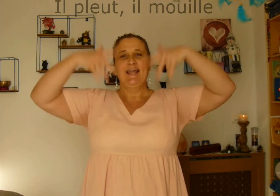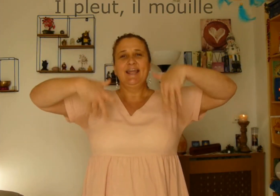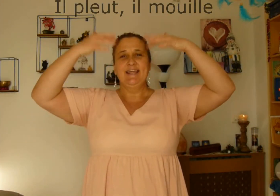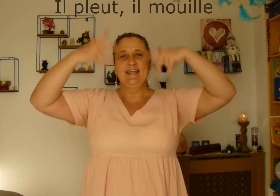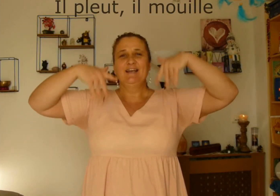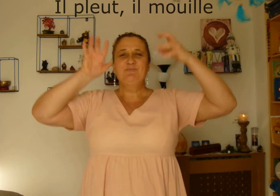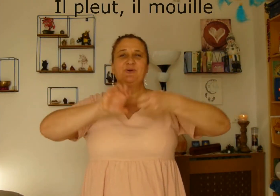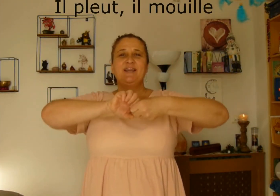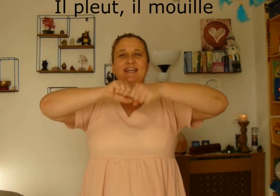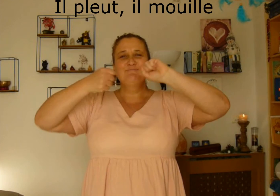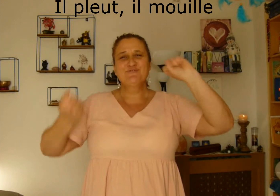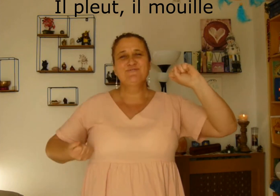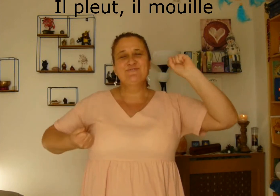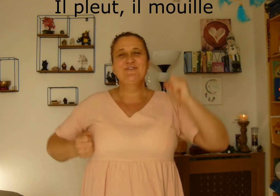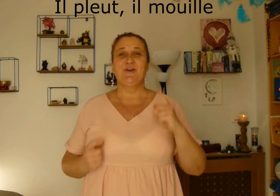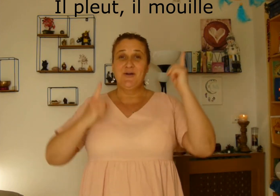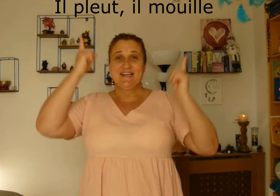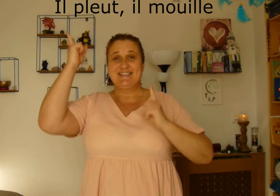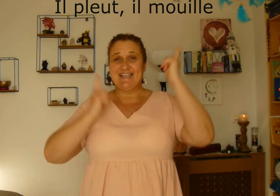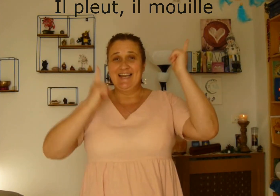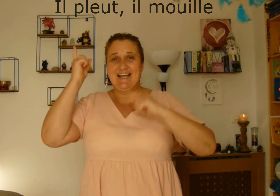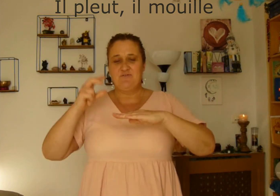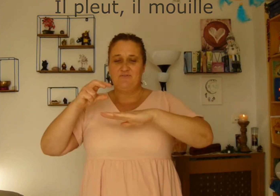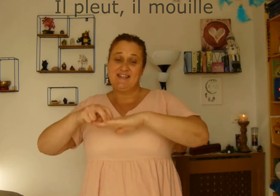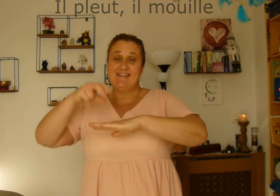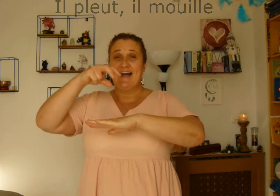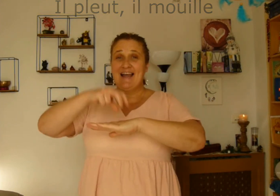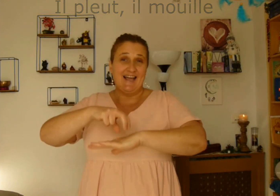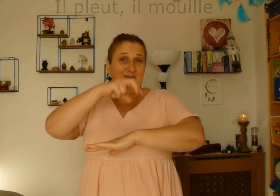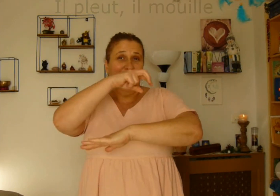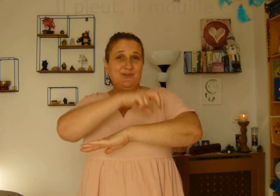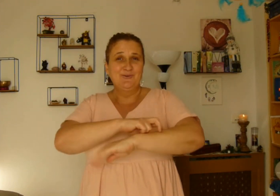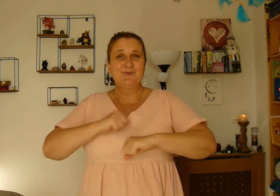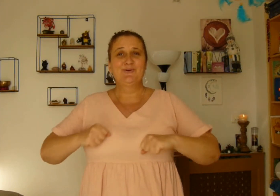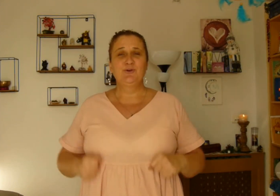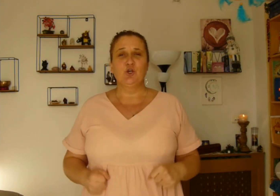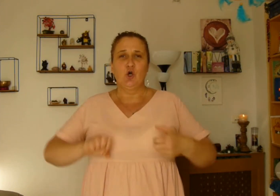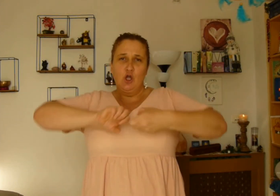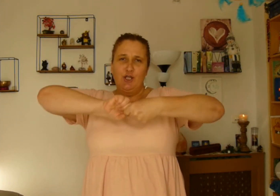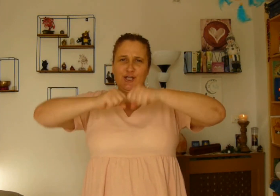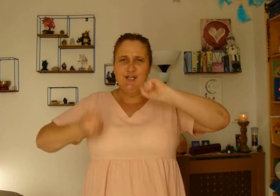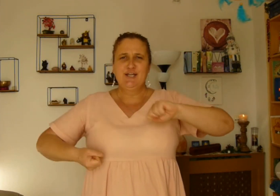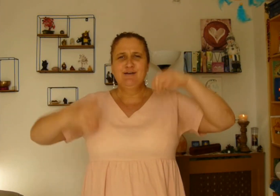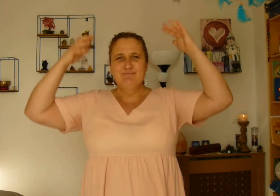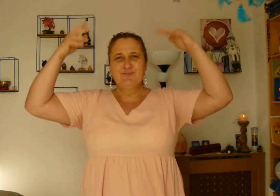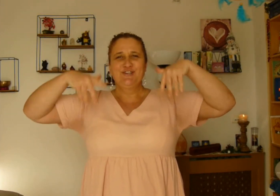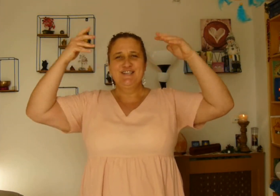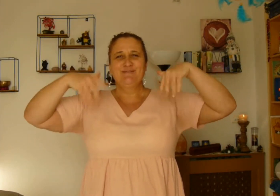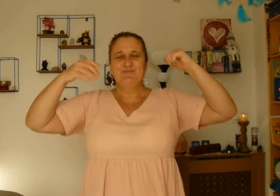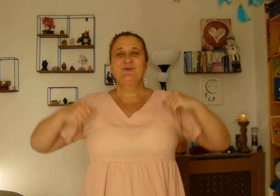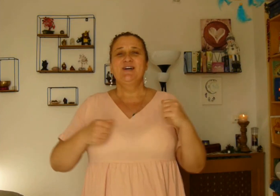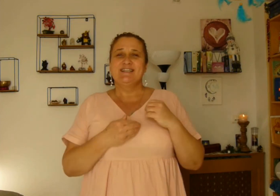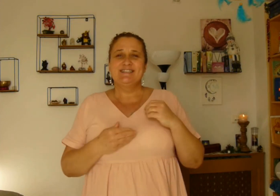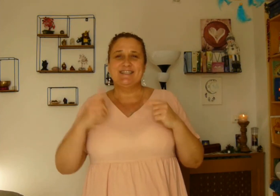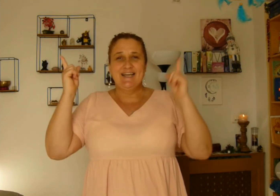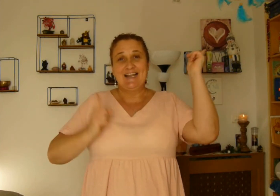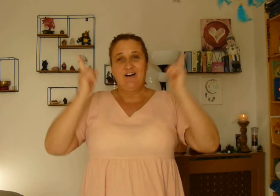Il pleut, il mouille, c'est la fête à la grenouille, il mouille, il pleut, c'est la